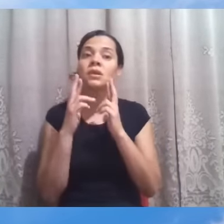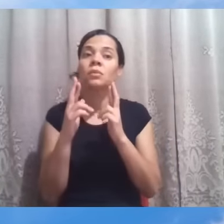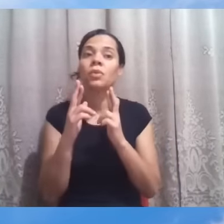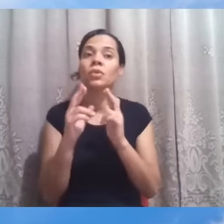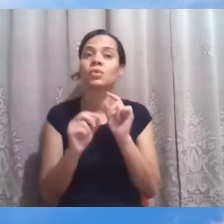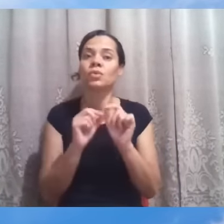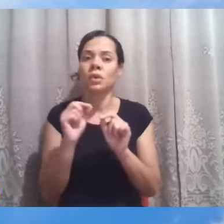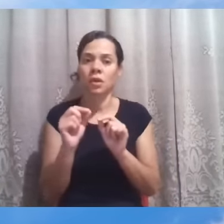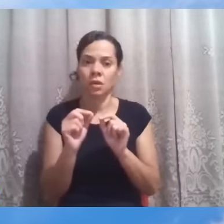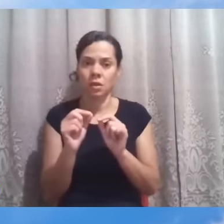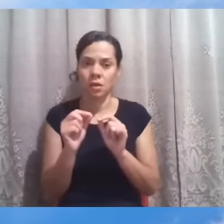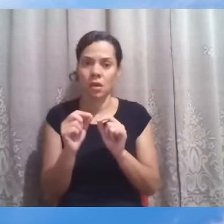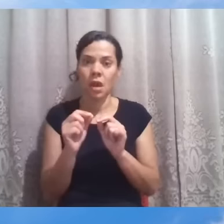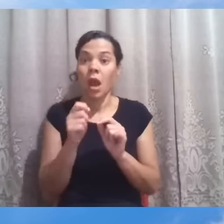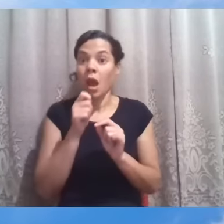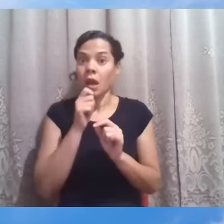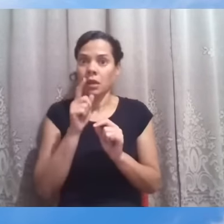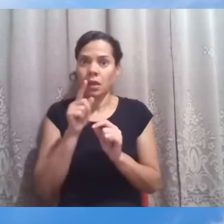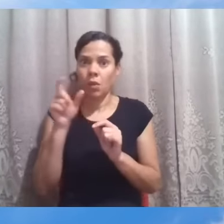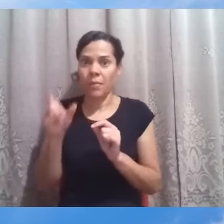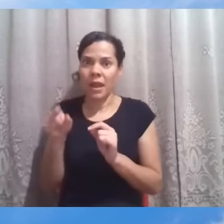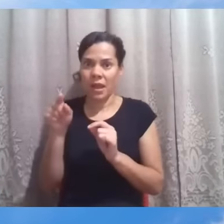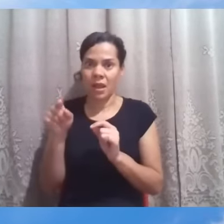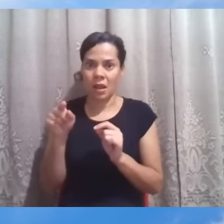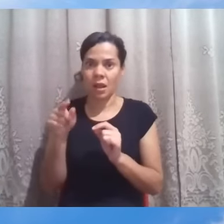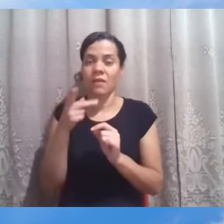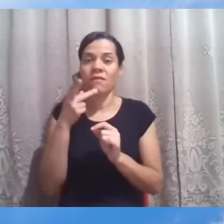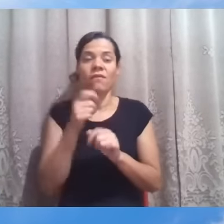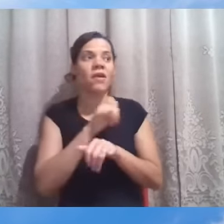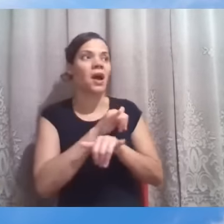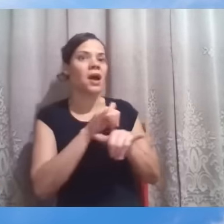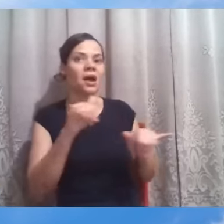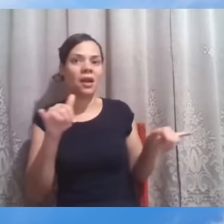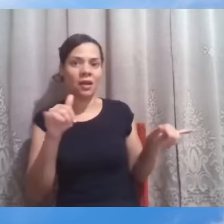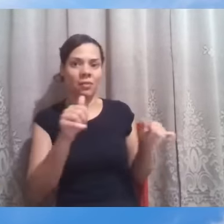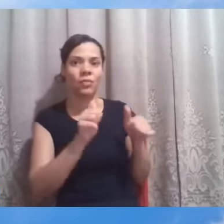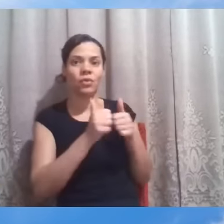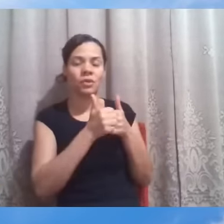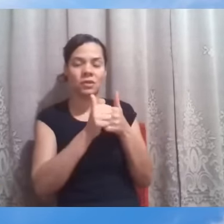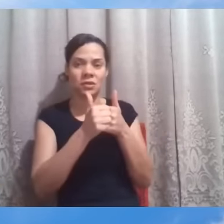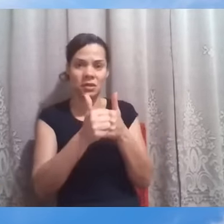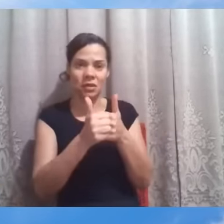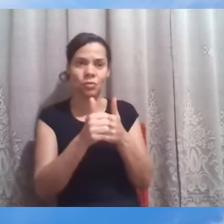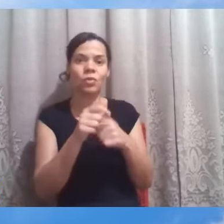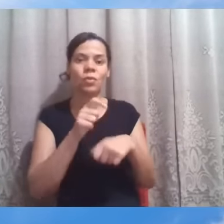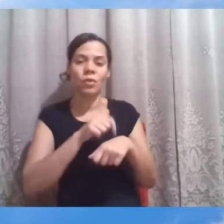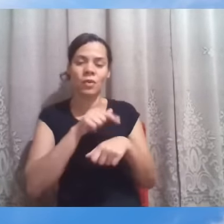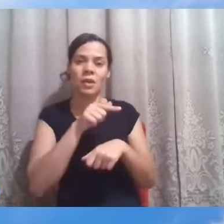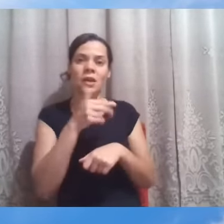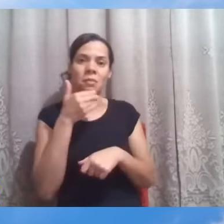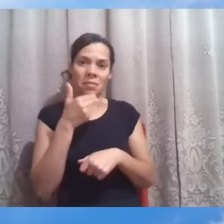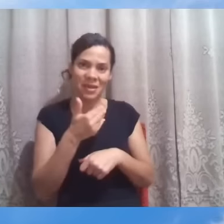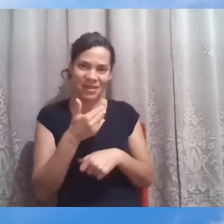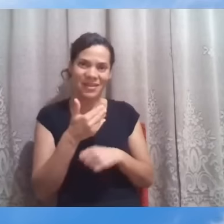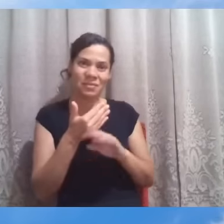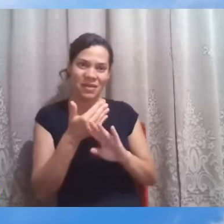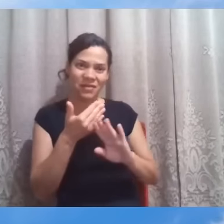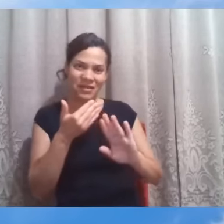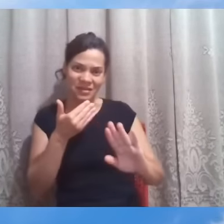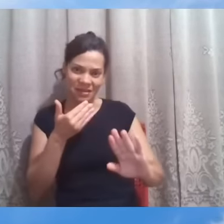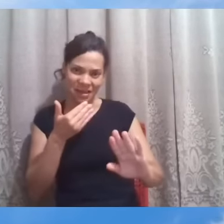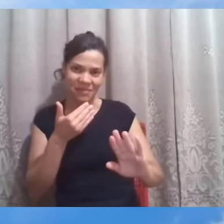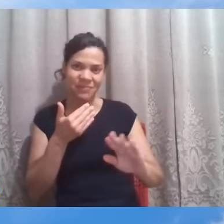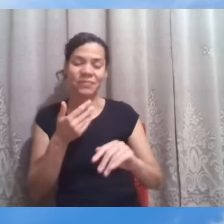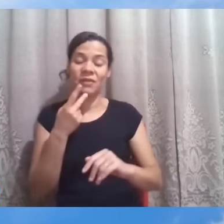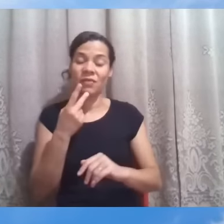Ele não responde ainda a ela, mulher. Ele fala aos discípulos quando eles pedem que ele afastasse ela. Eu não vim